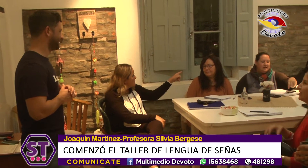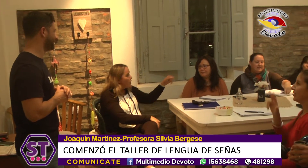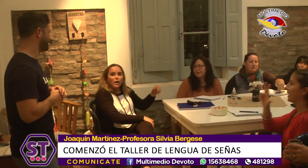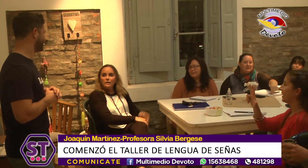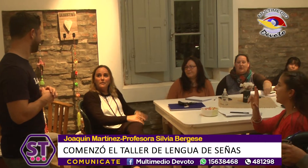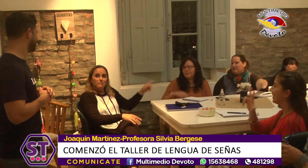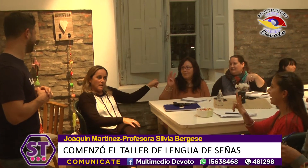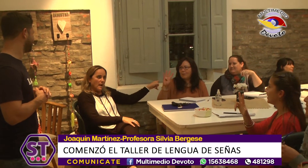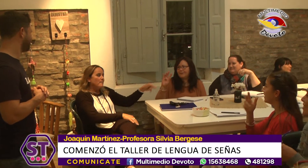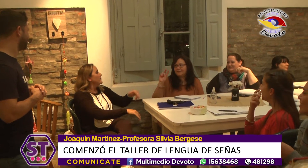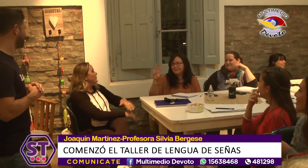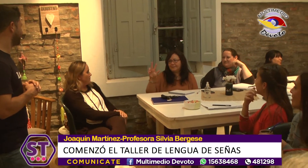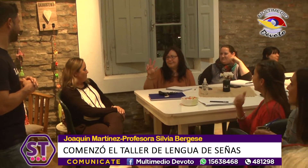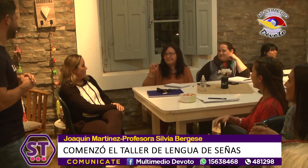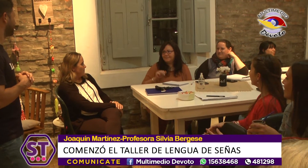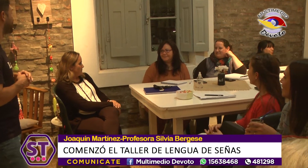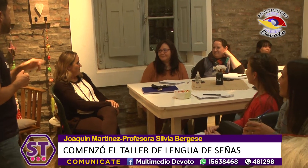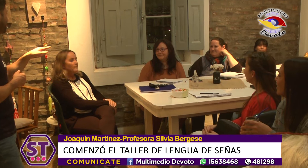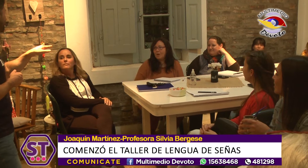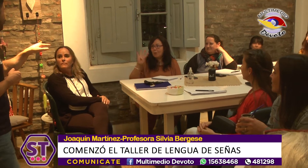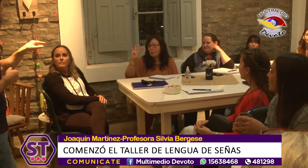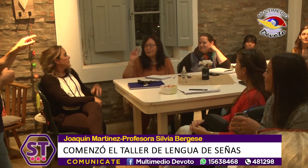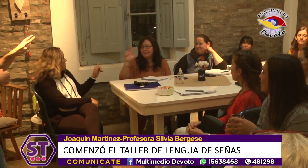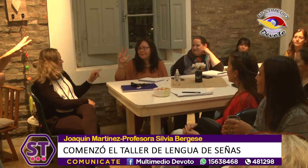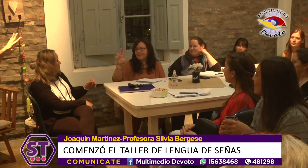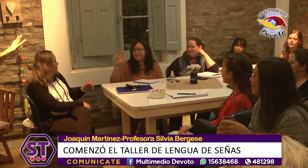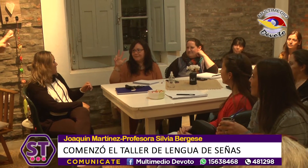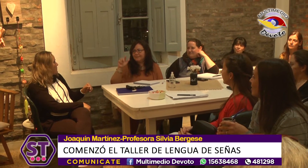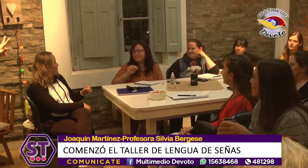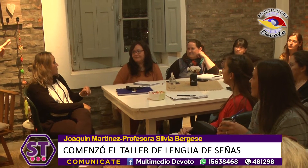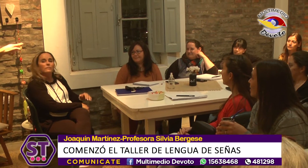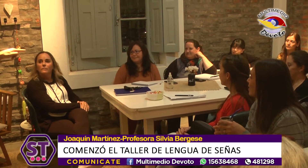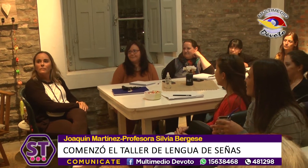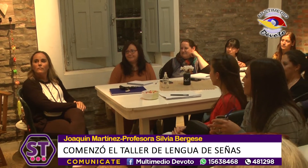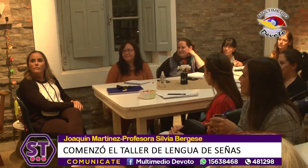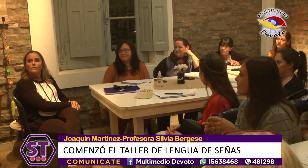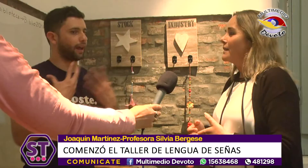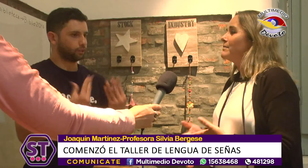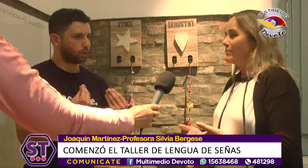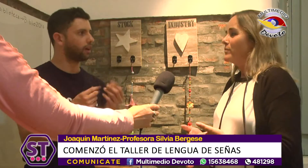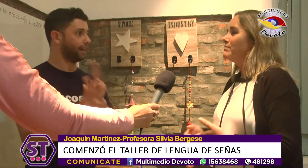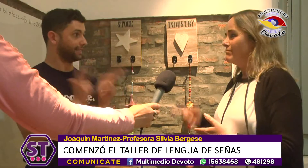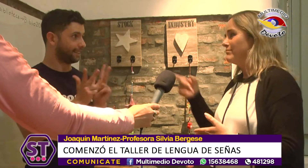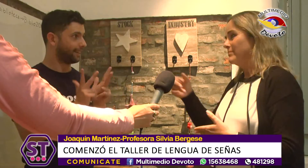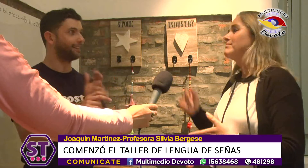es una persona sorda, ¿sí? Porque es su lengua natural y sé que es muy importante